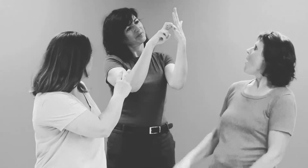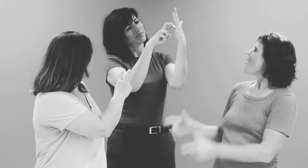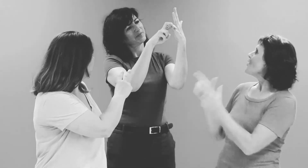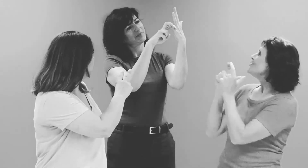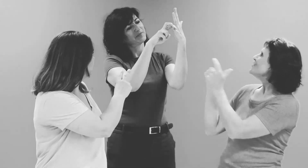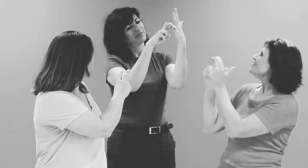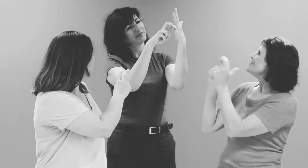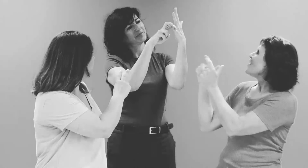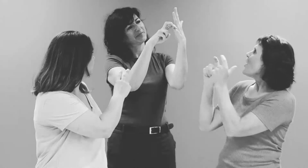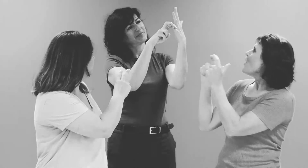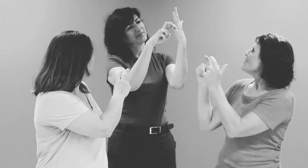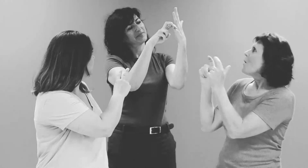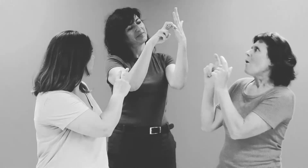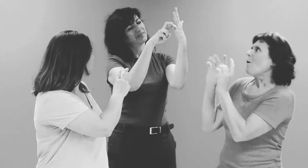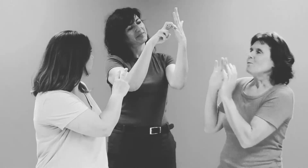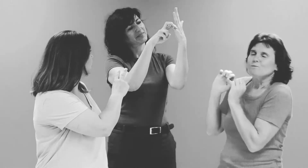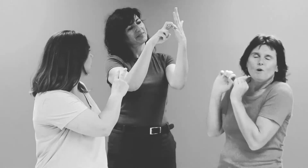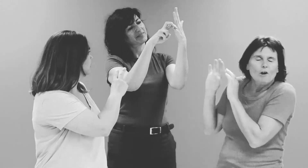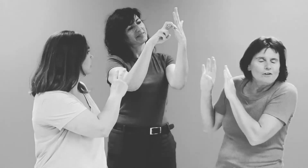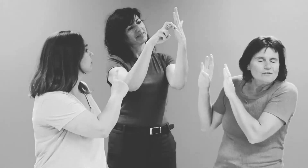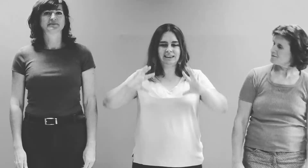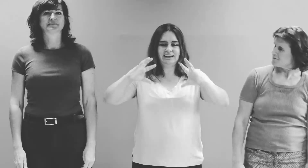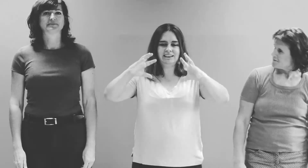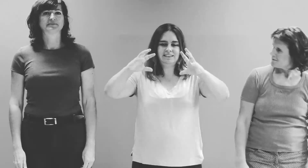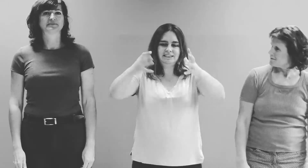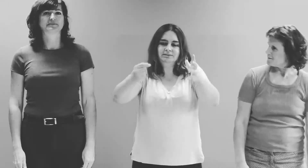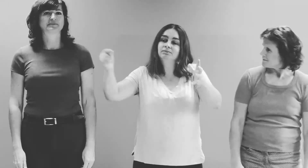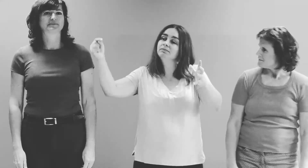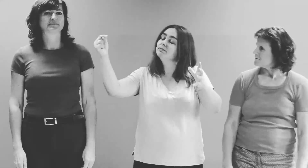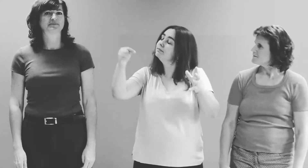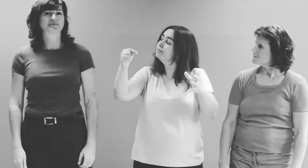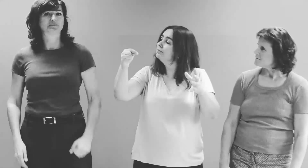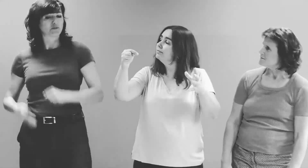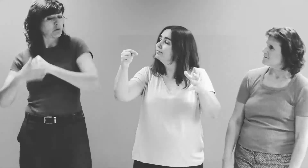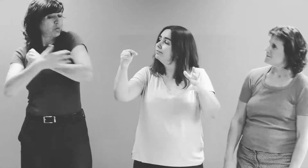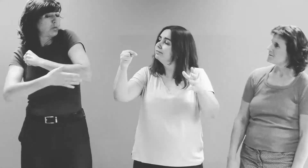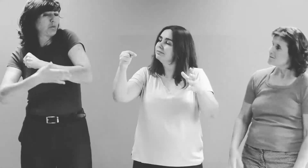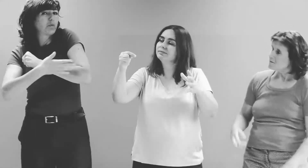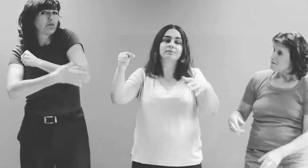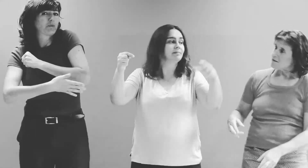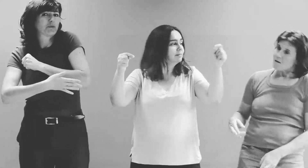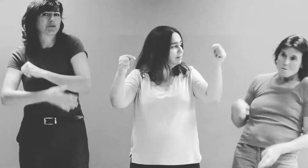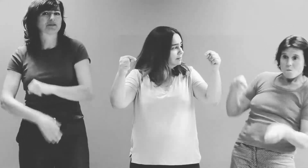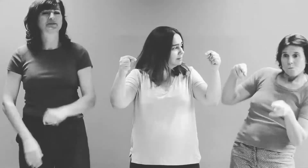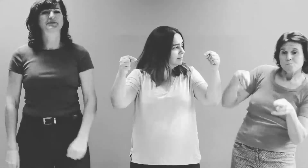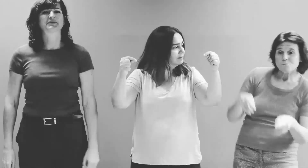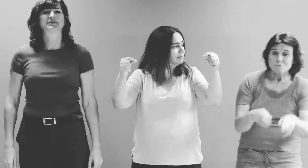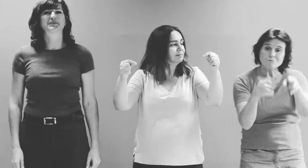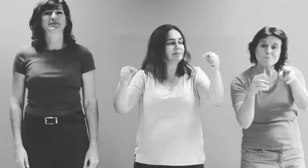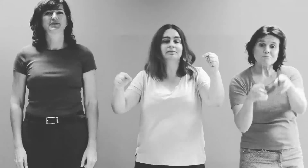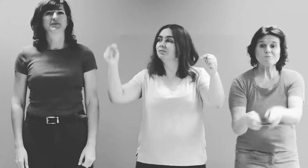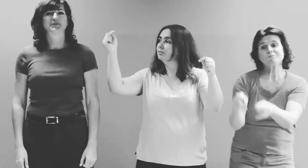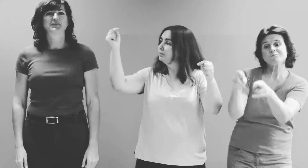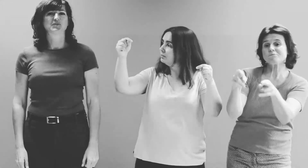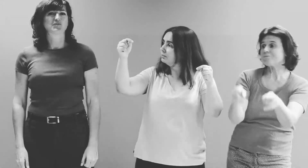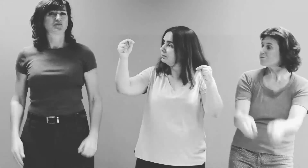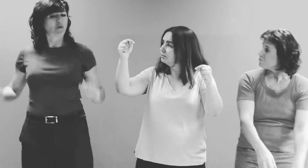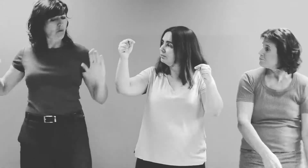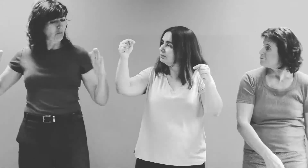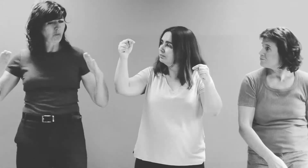orgueil, sa maison elle a tué sur le seuil C'est l'hymne de nos campagnes, de nos rivières, de